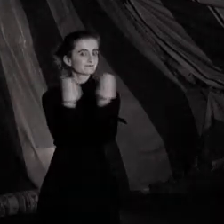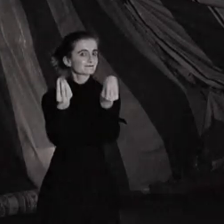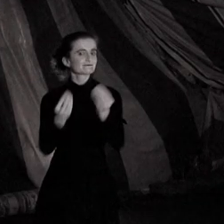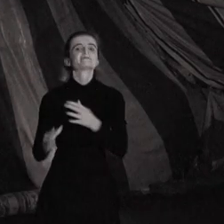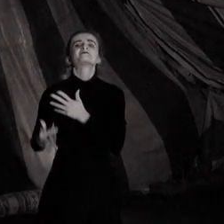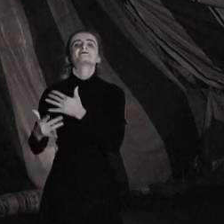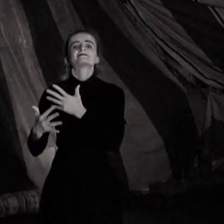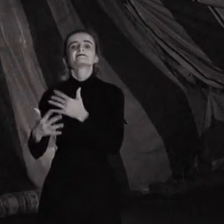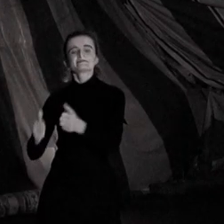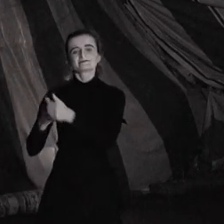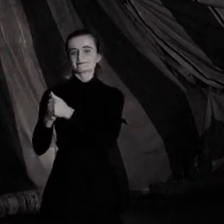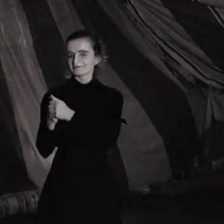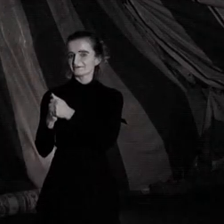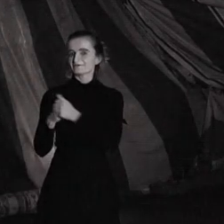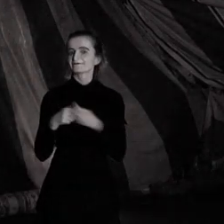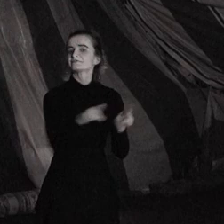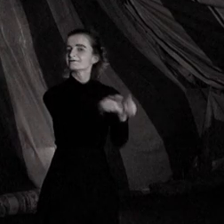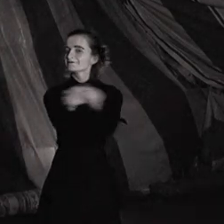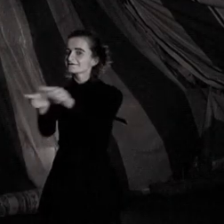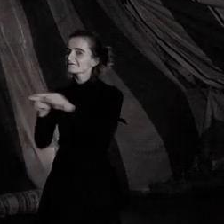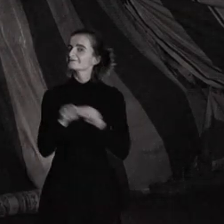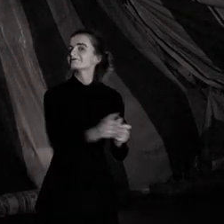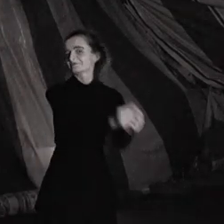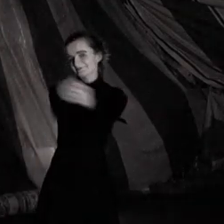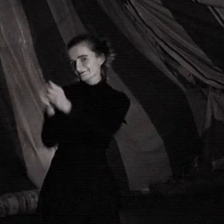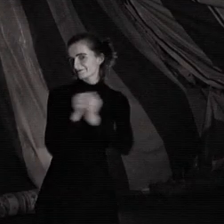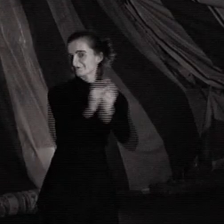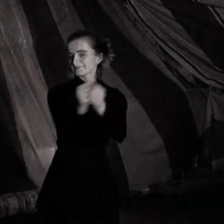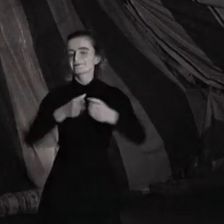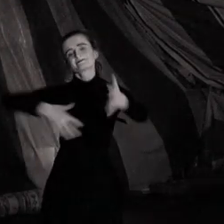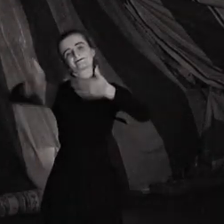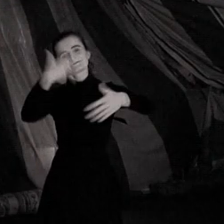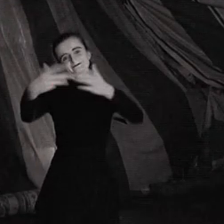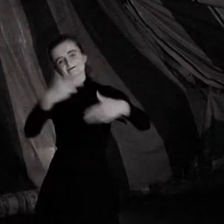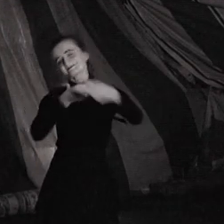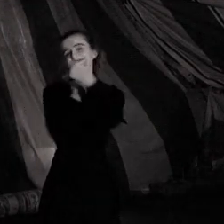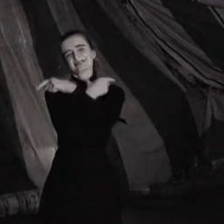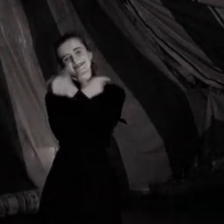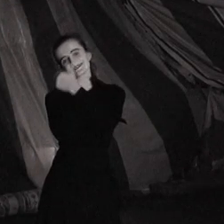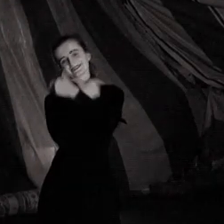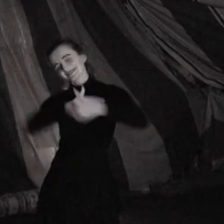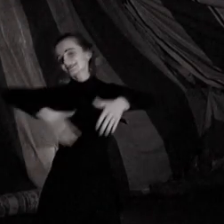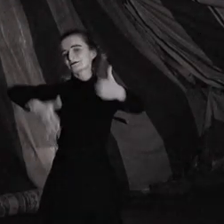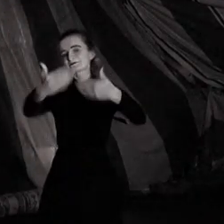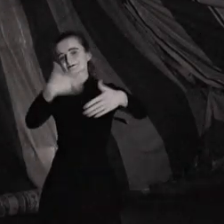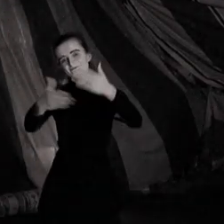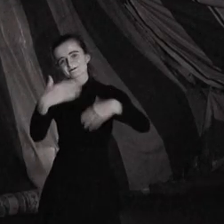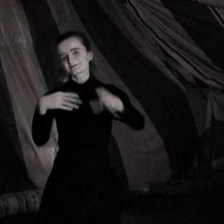vis ? Je suis qui bon me semble, et qui se ressemble, semble, plus on est le fou, plus on rit, allez rejoins la